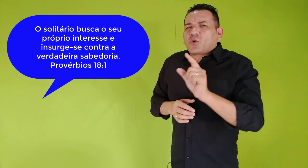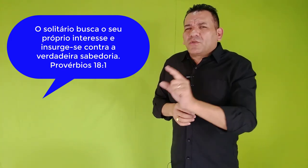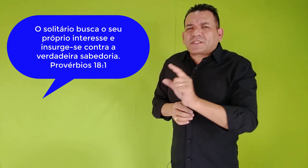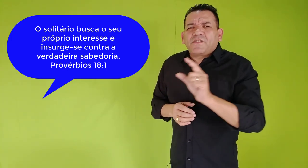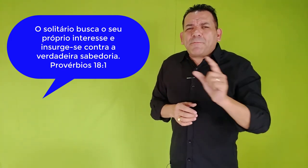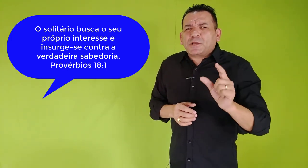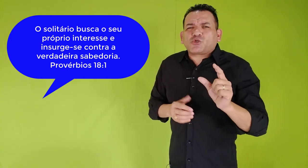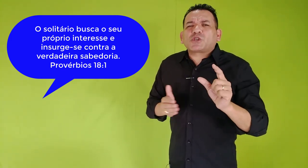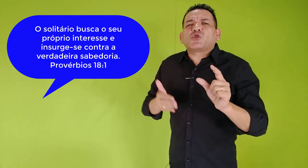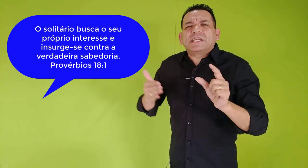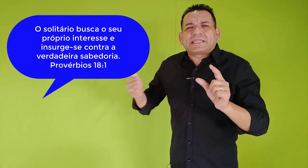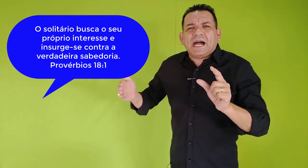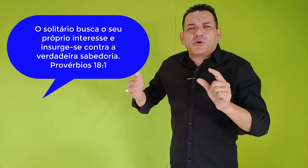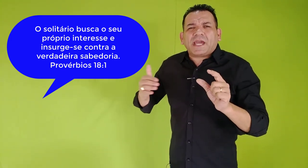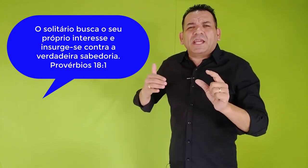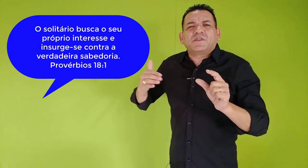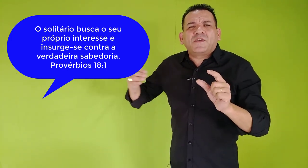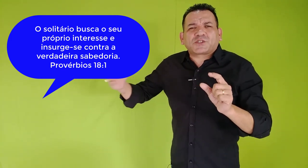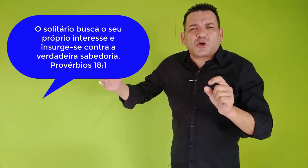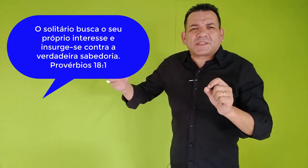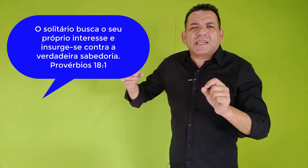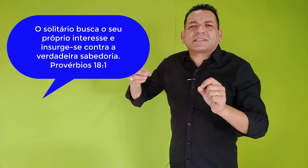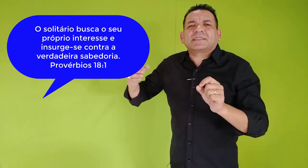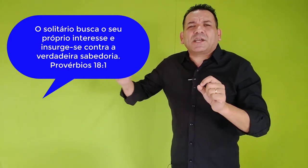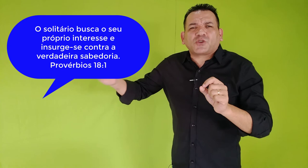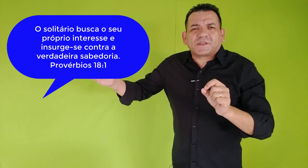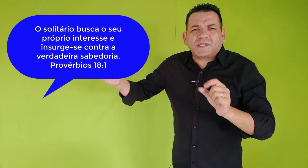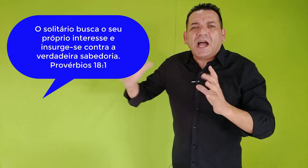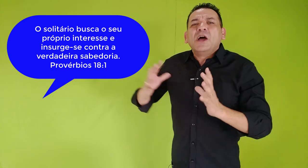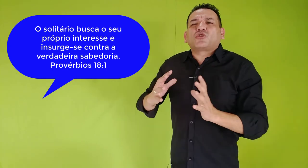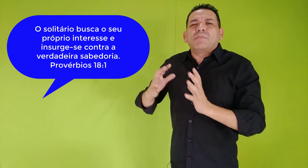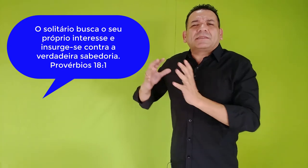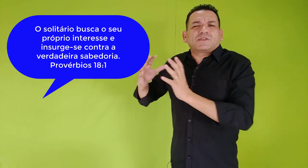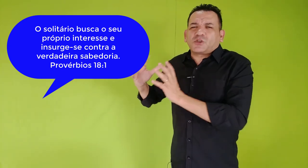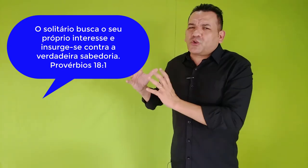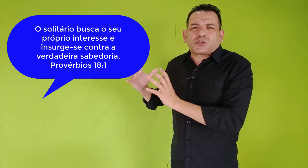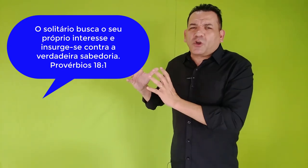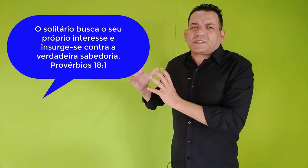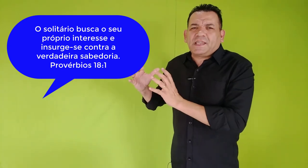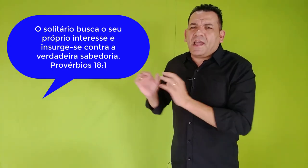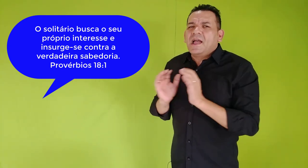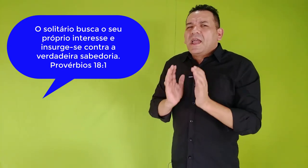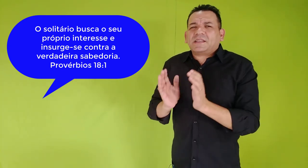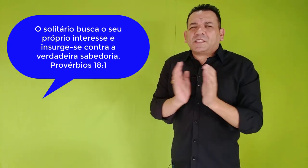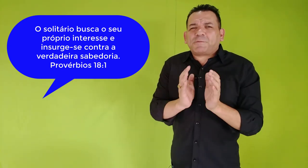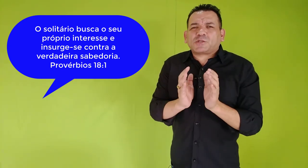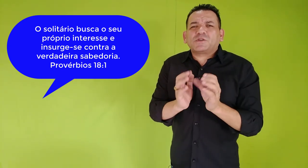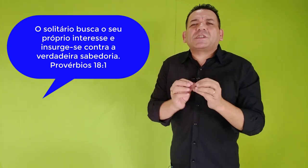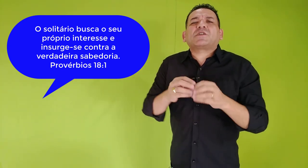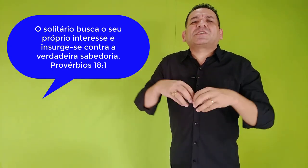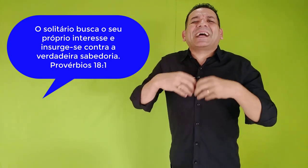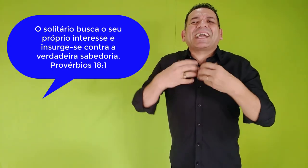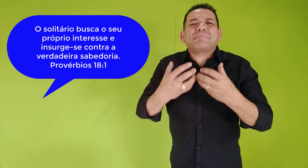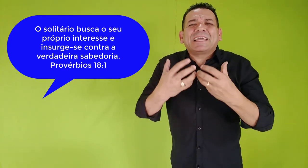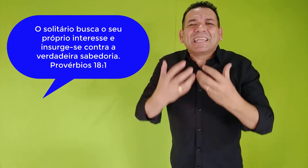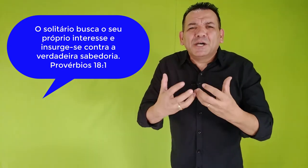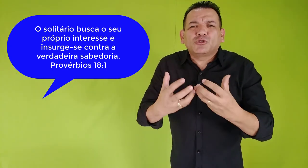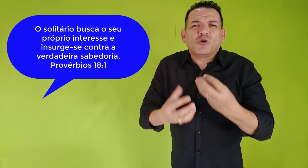Quando você vê pessoa solitária ou querendo viver sozinha, andar sozinha, tomar decisões sozinha, essas pessoas estão se rebelando